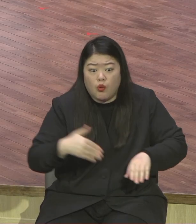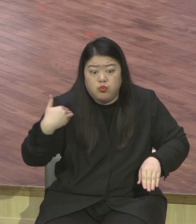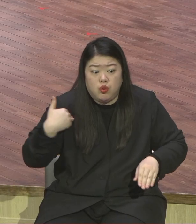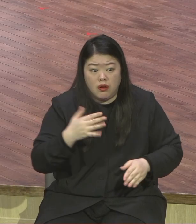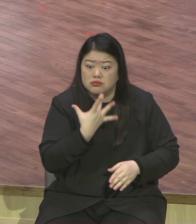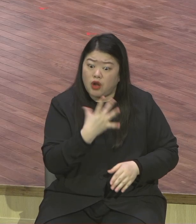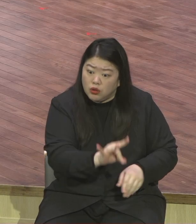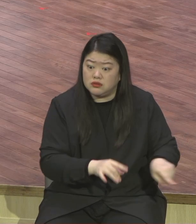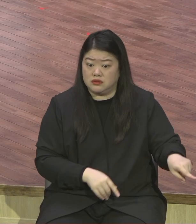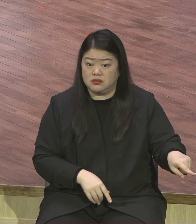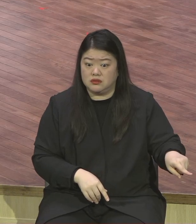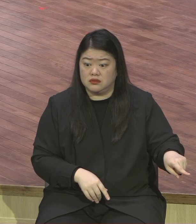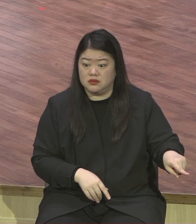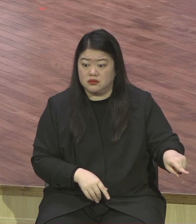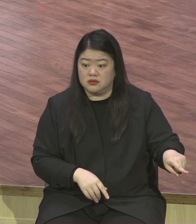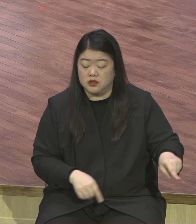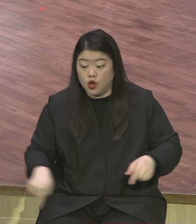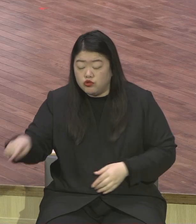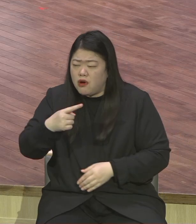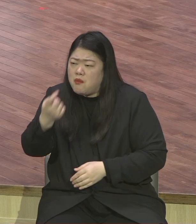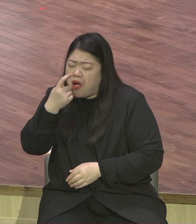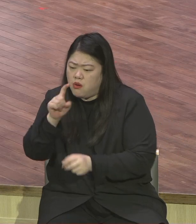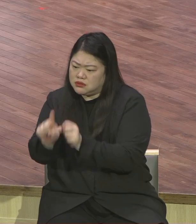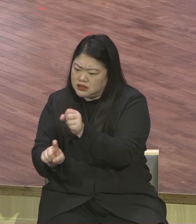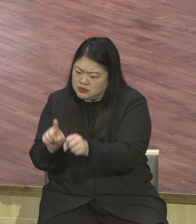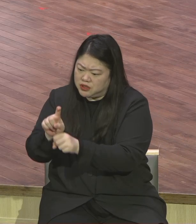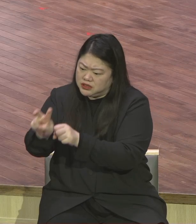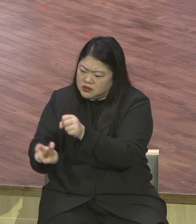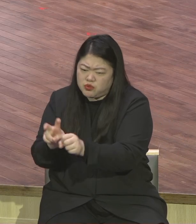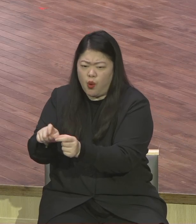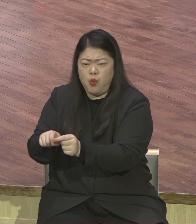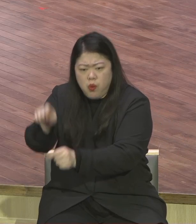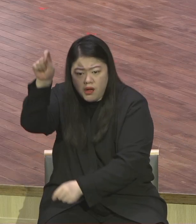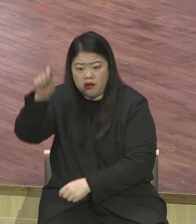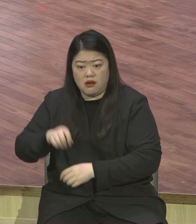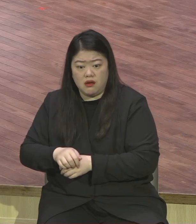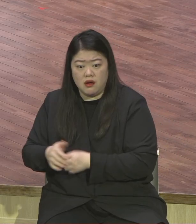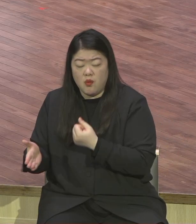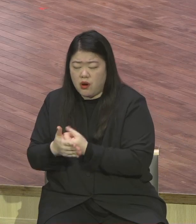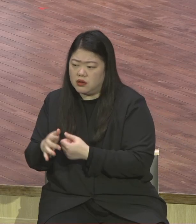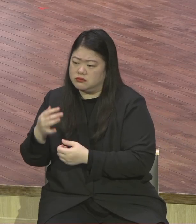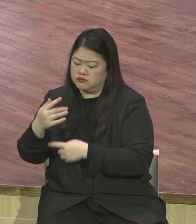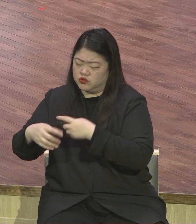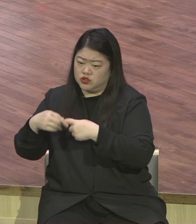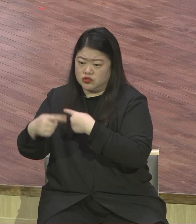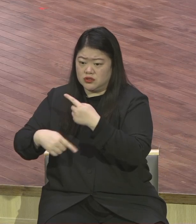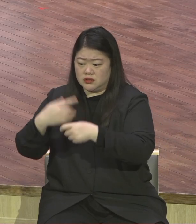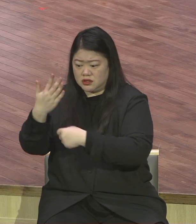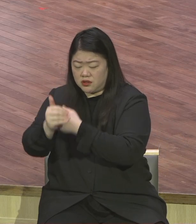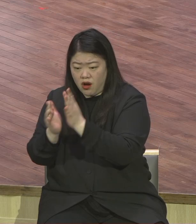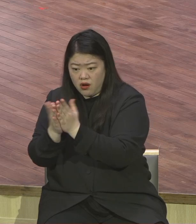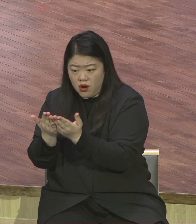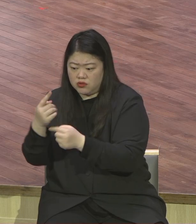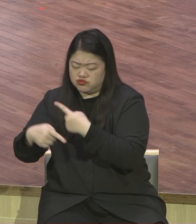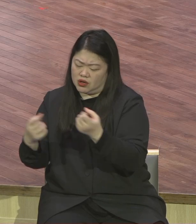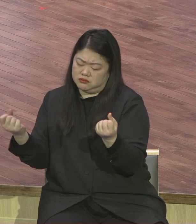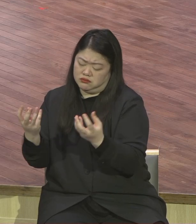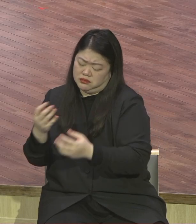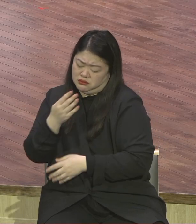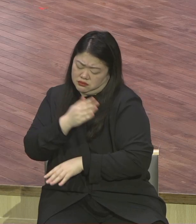여러분처럼 뜨거운 가슴 가지고 막 기관을 위해서 지역을 위해서 나라를 위해서 교회를 위해서 이런 마음이 있는데